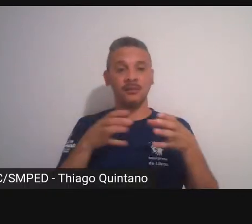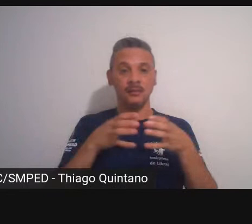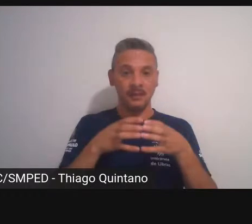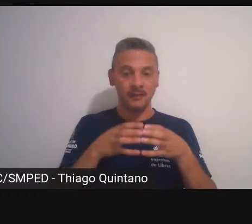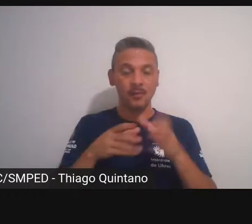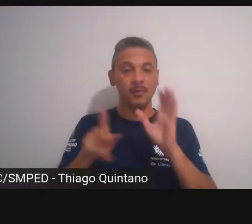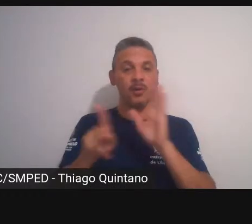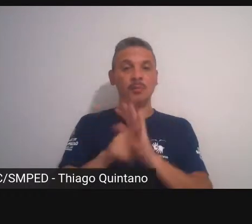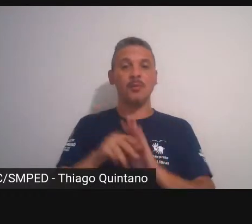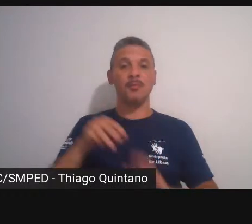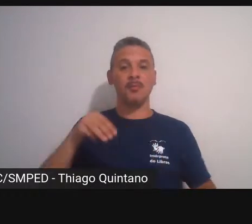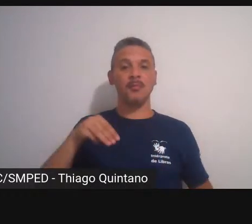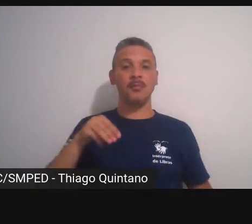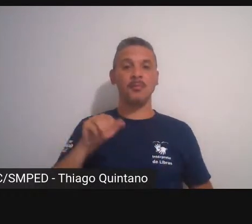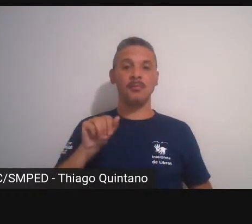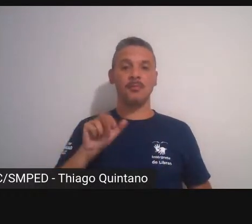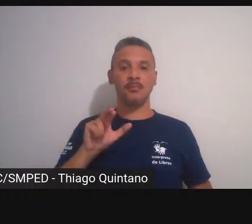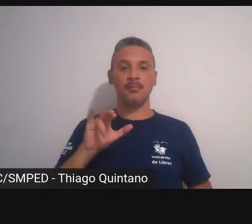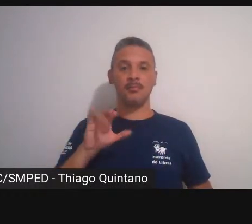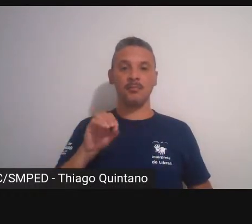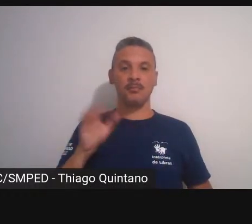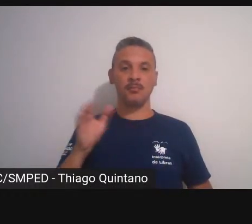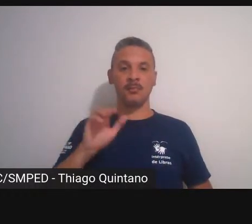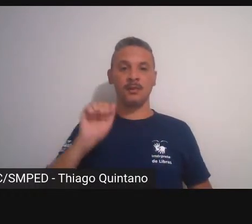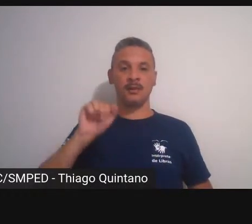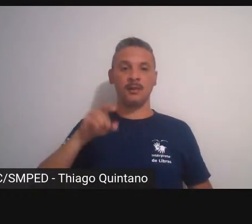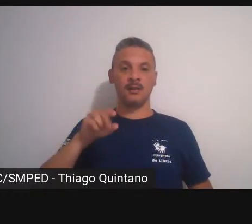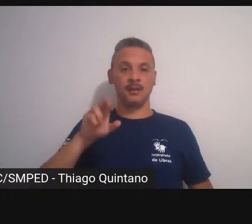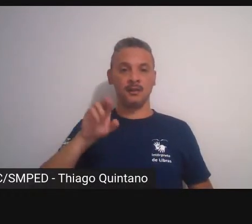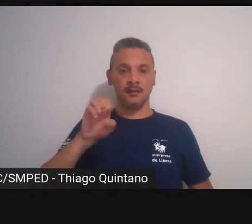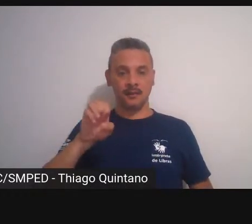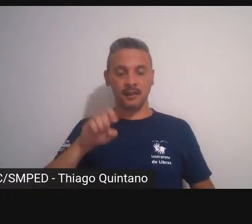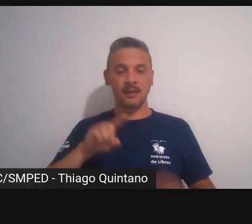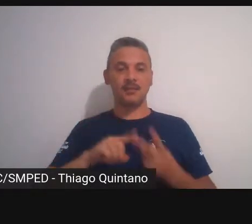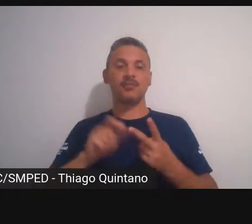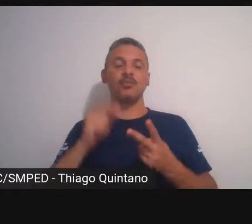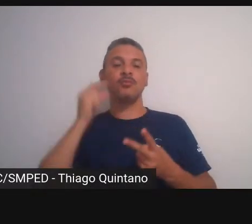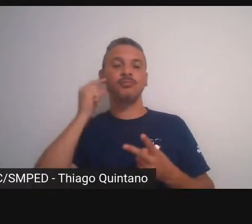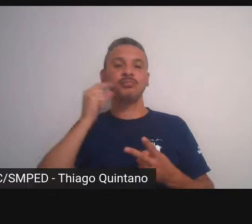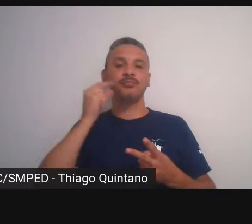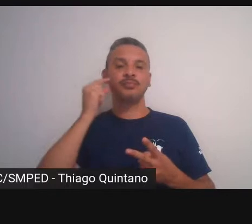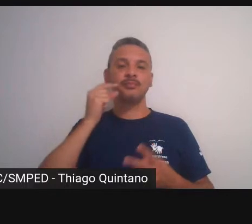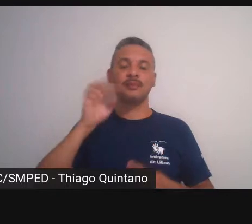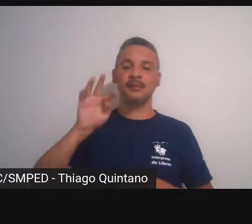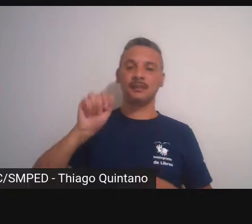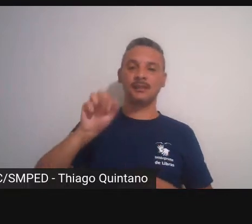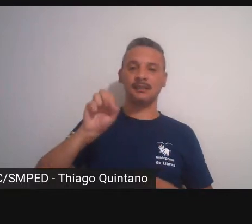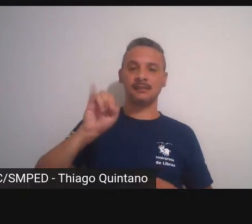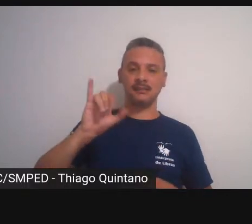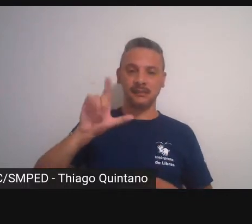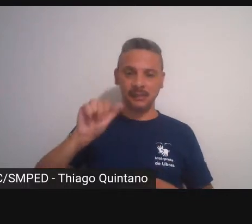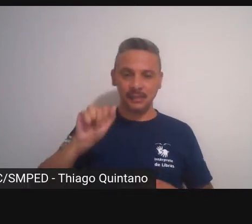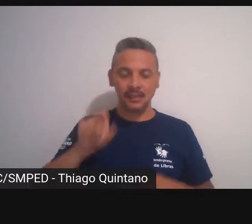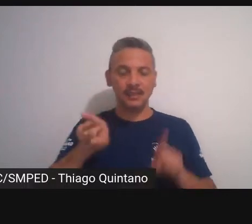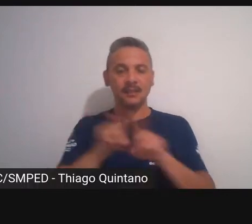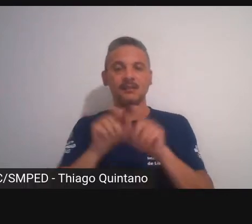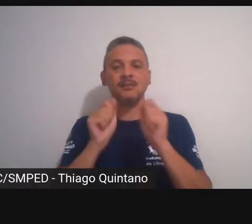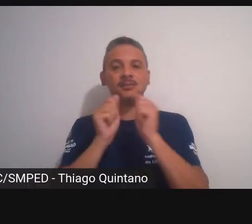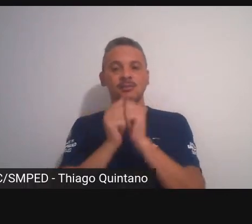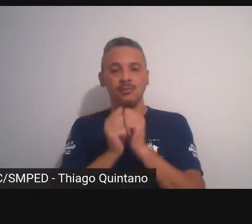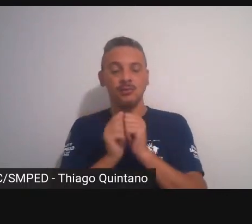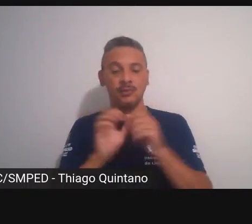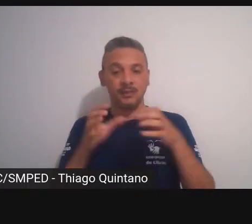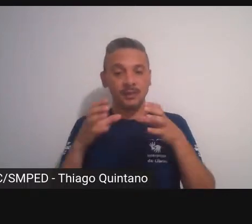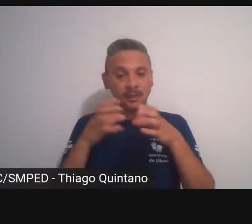Andrade participou dessas excursões com a Tarsila enfim estava nesse grupo mas como uma pessoa